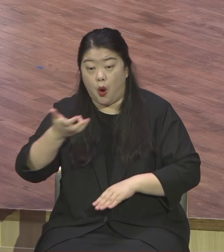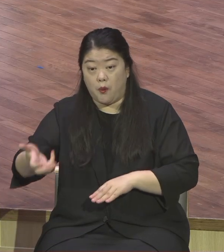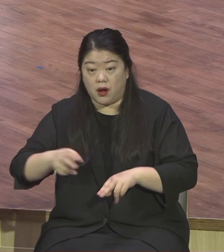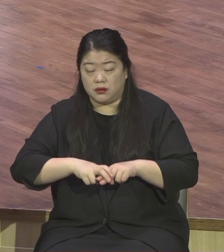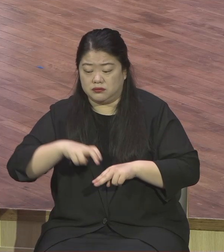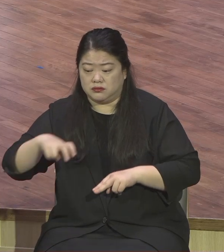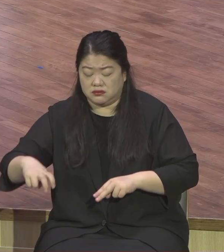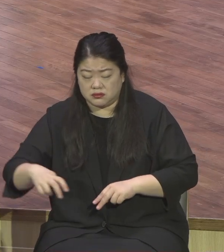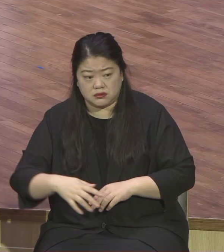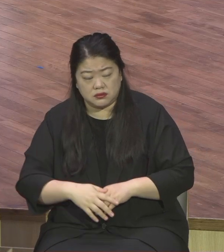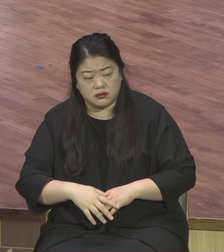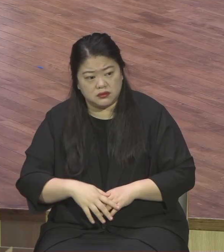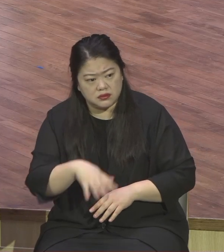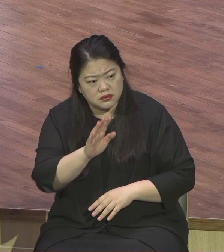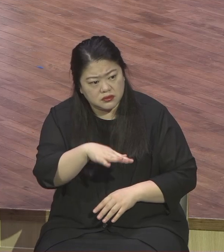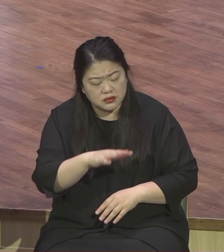너 분명히 나사렛 사람이다.